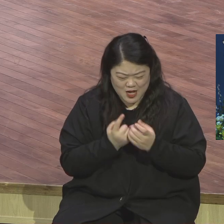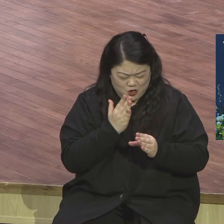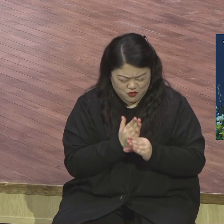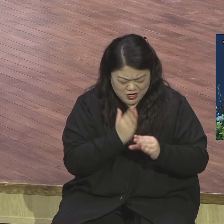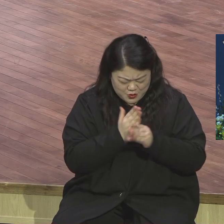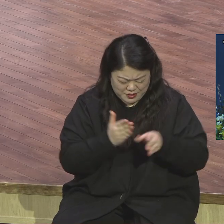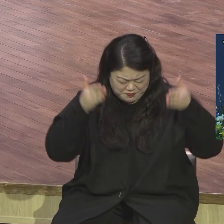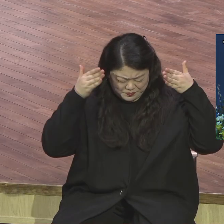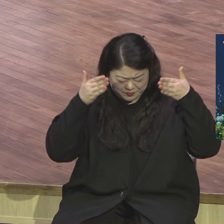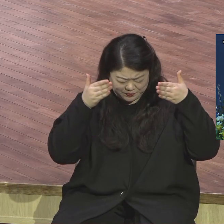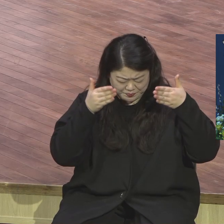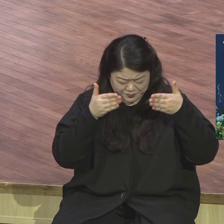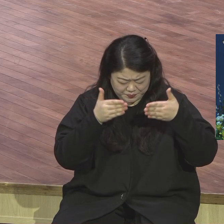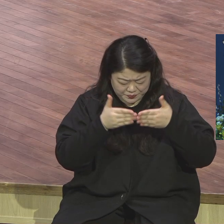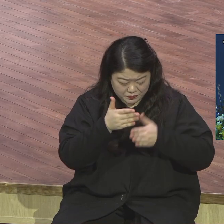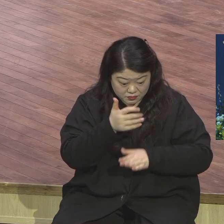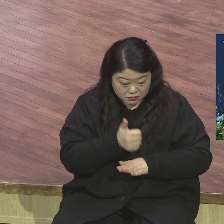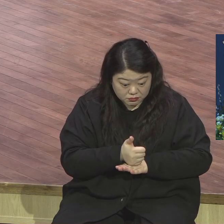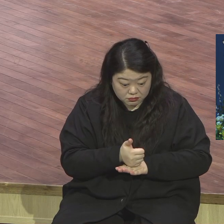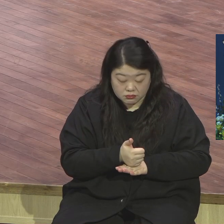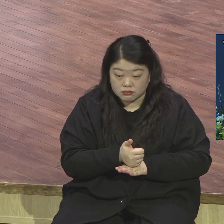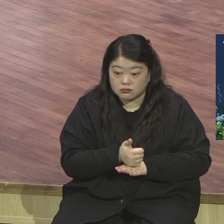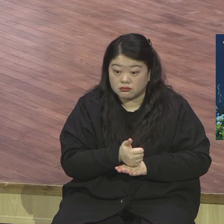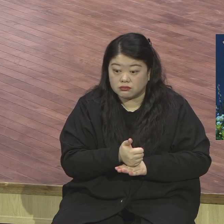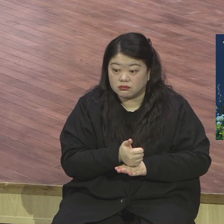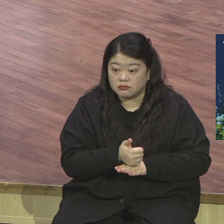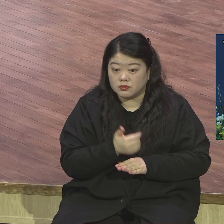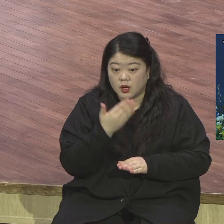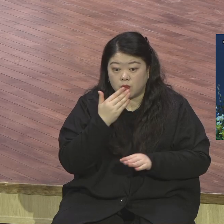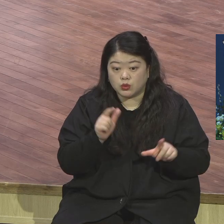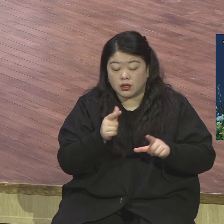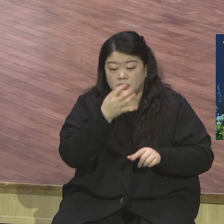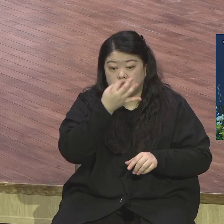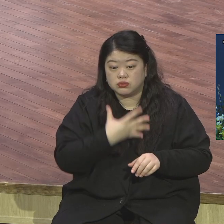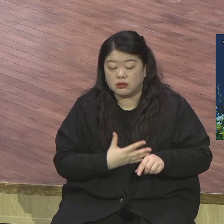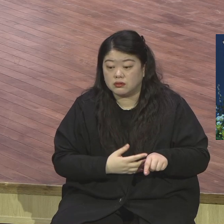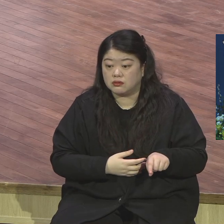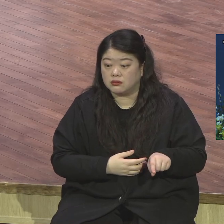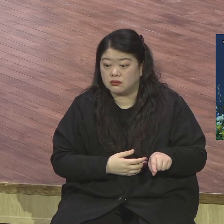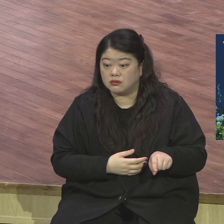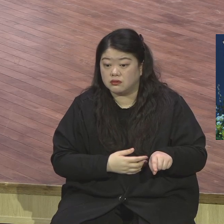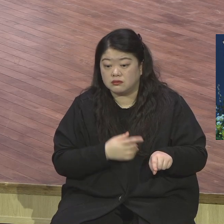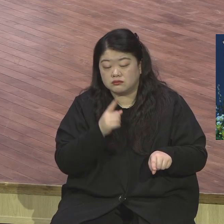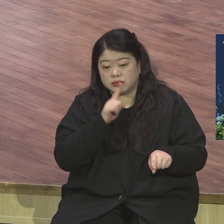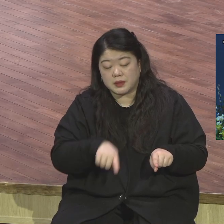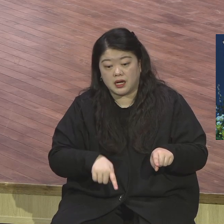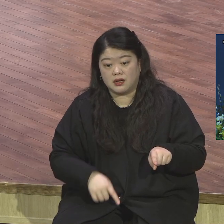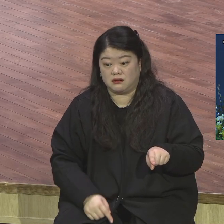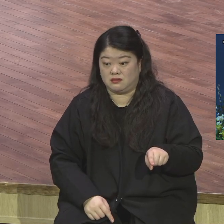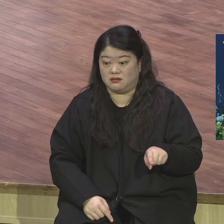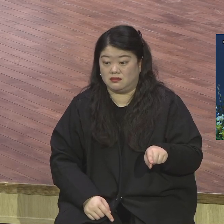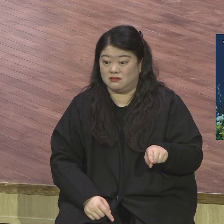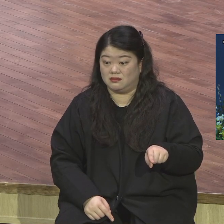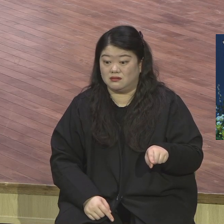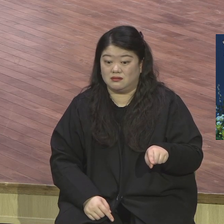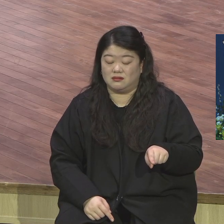심각한 상태에 빠져 있었습니다 그